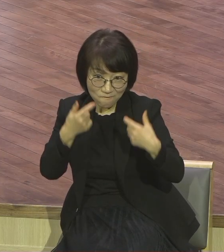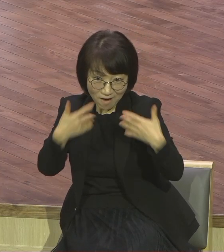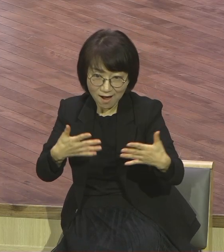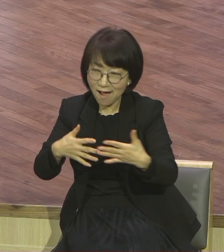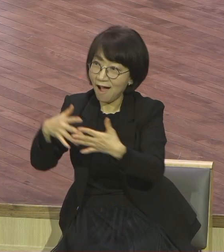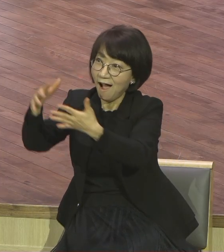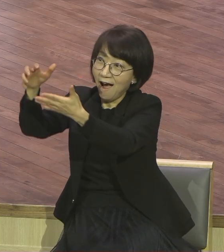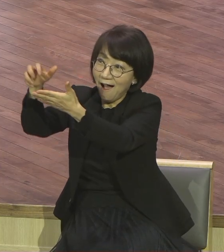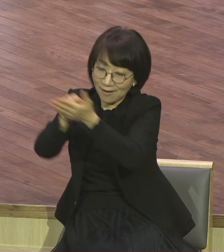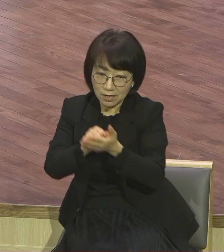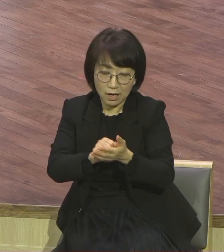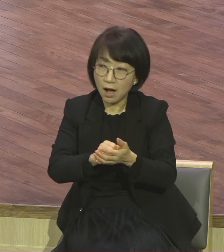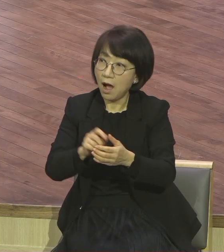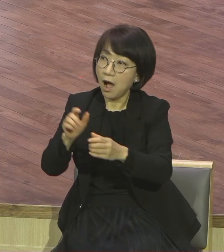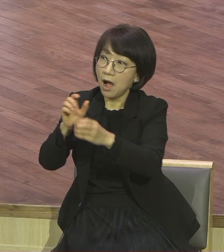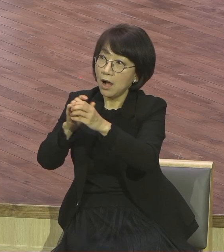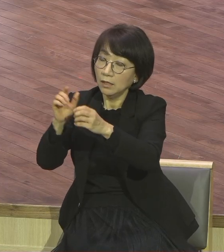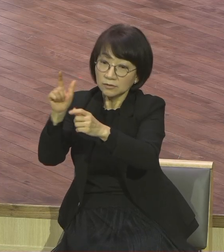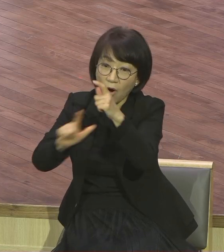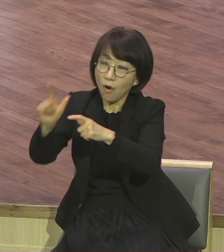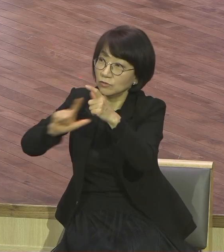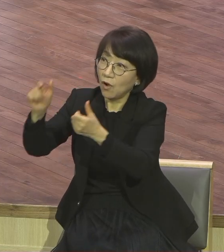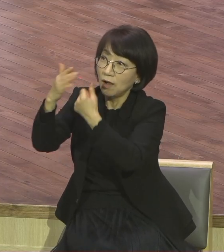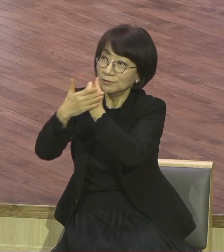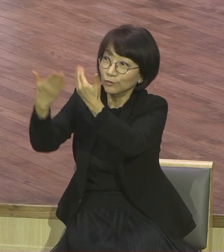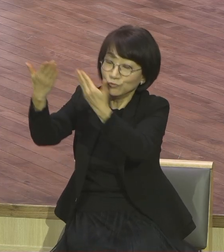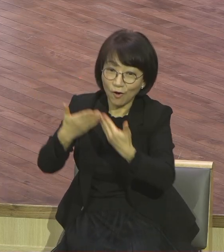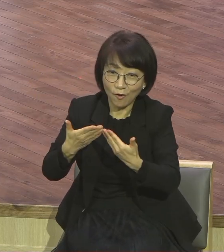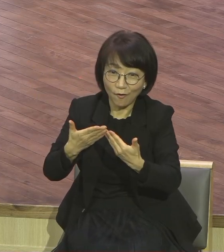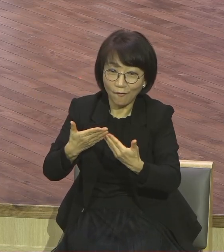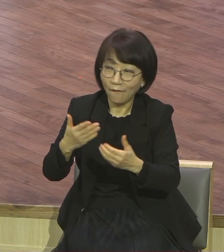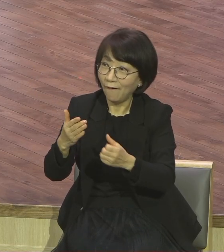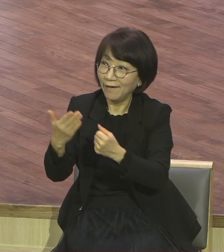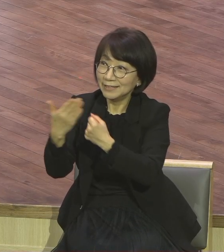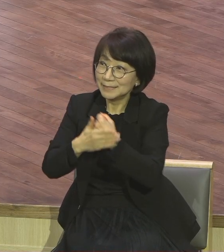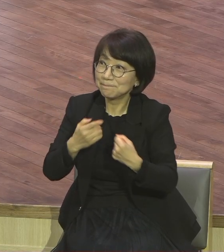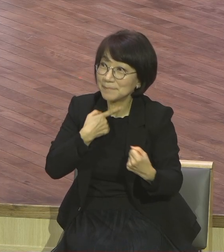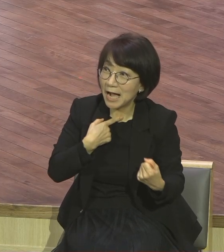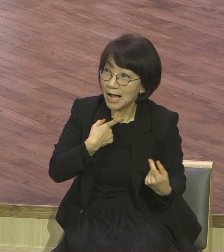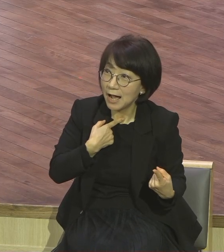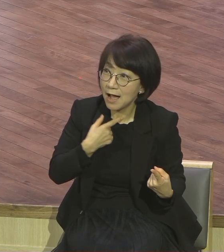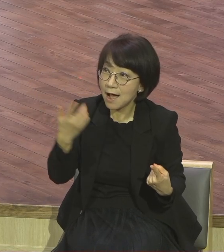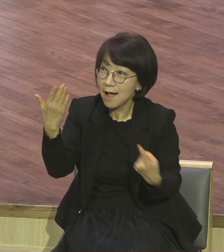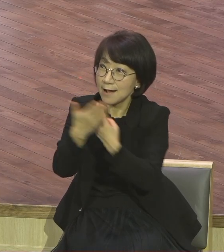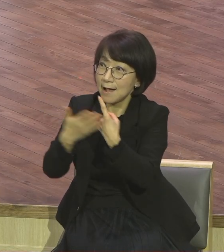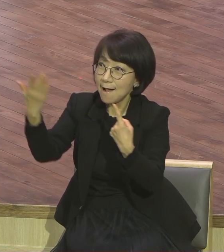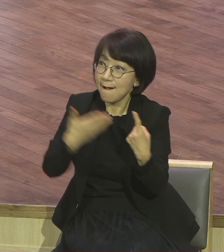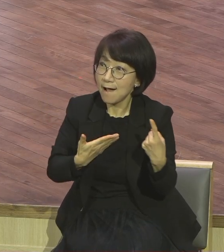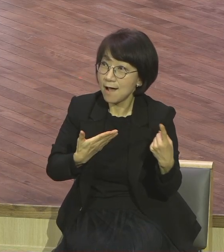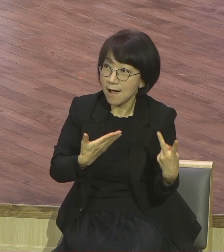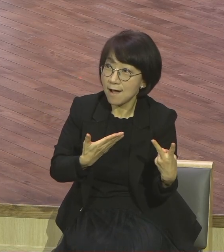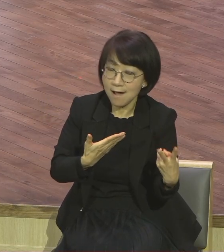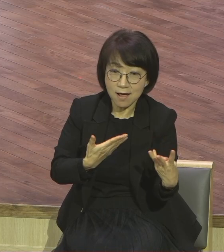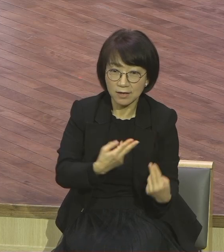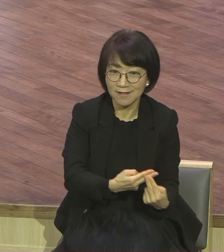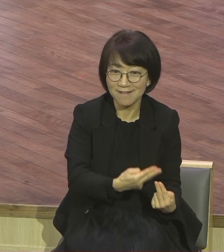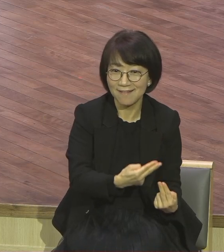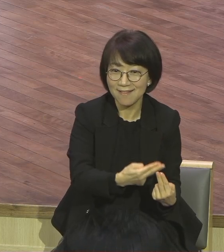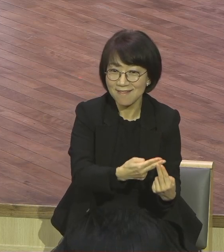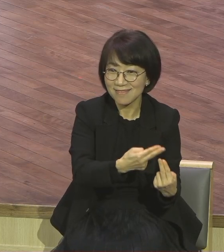또 다른 은혜가 임하게 된다면 내가 말씀 성취의 응답을 맛보아야 은혜의 자리가 자꾸 사모하되고 훈련을 맛보아야